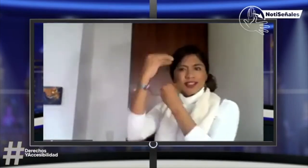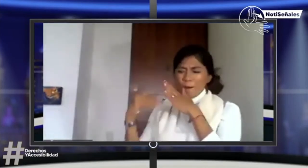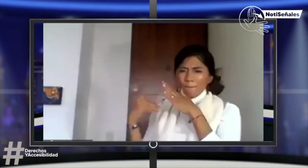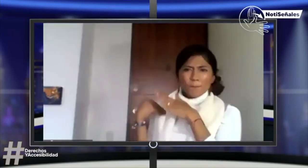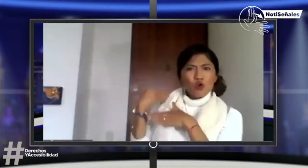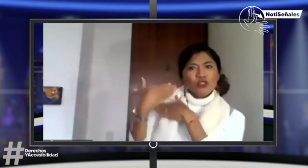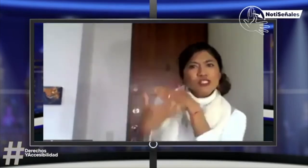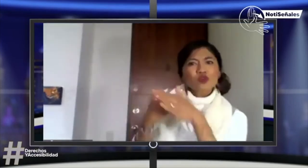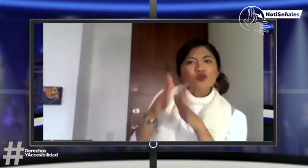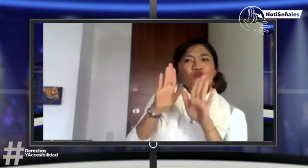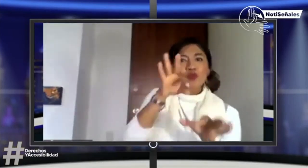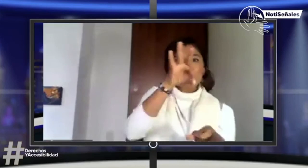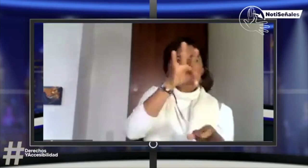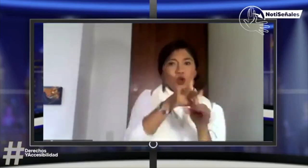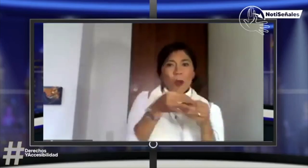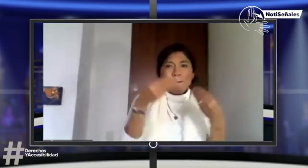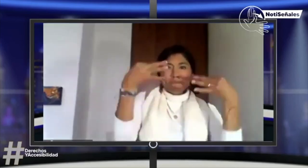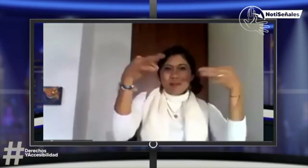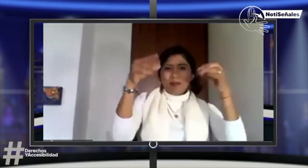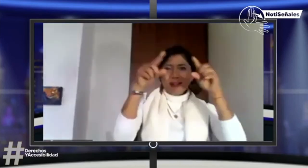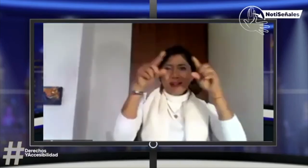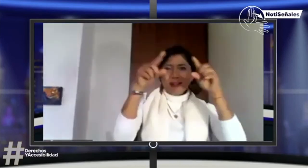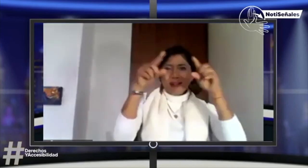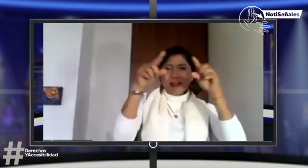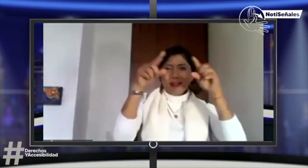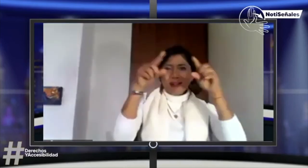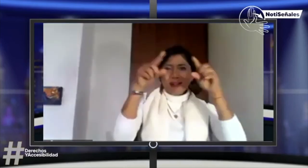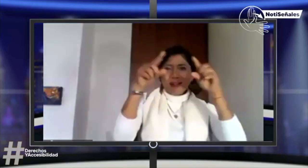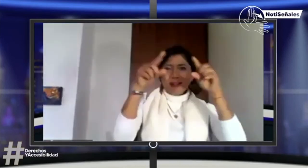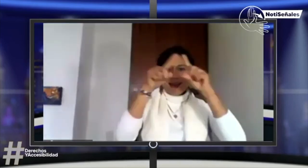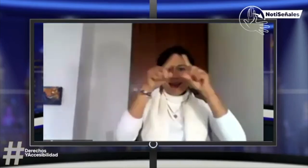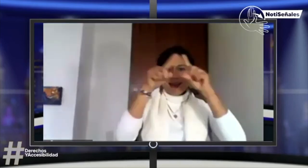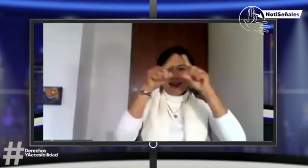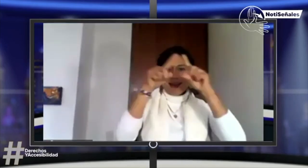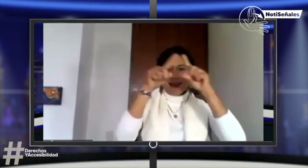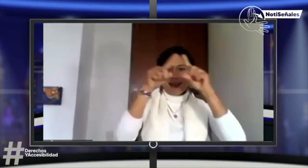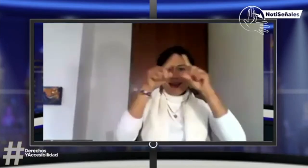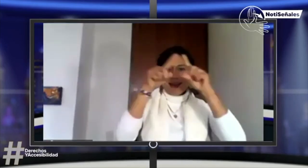tener el contexto sobre todo de esa formación, cómo se llenan los formularios,